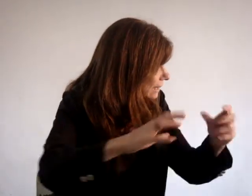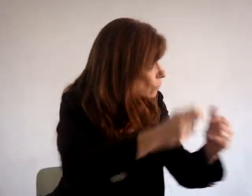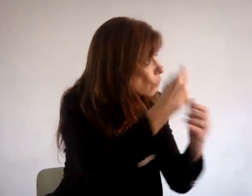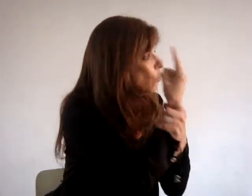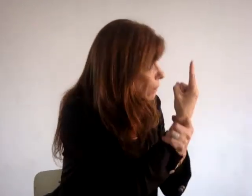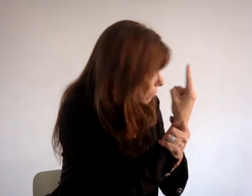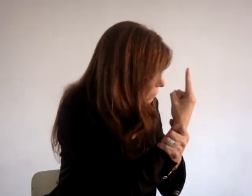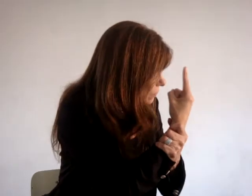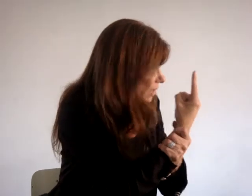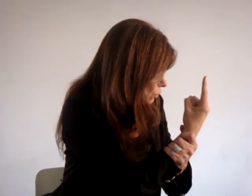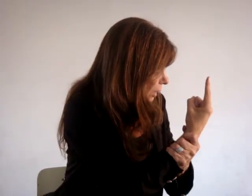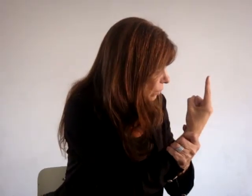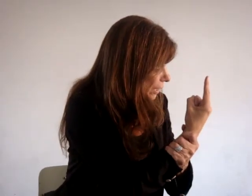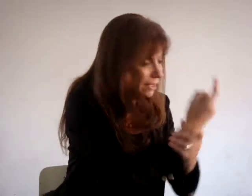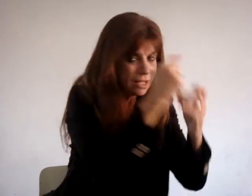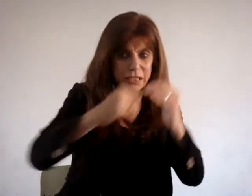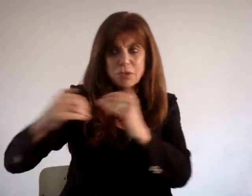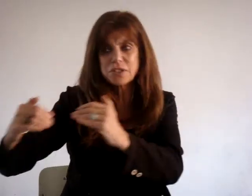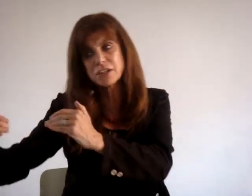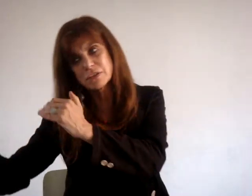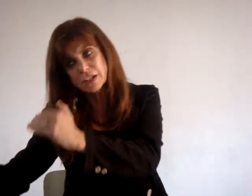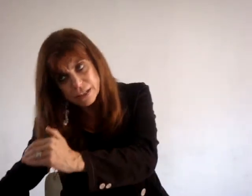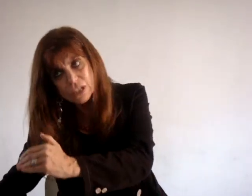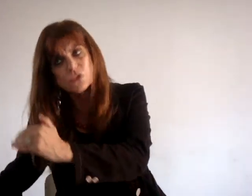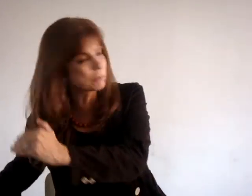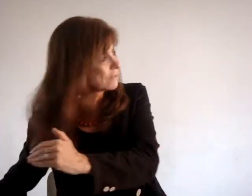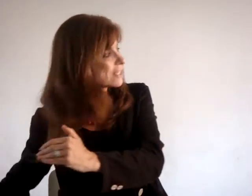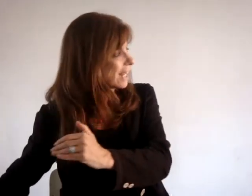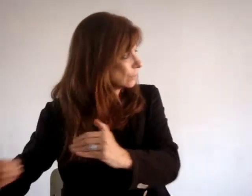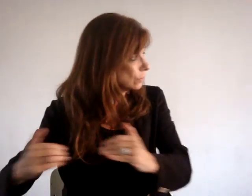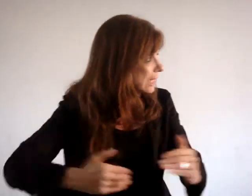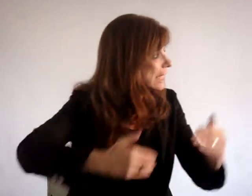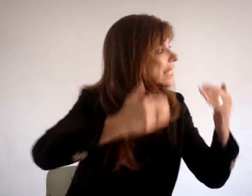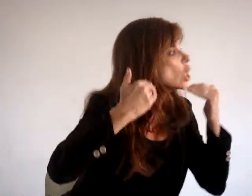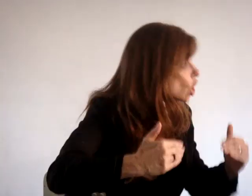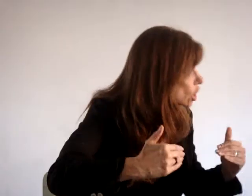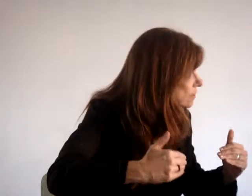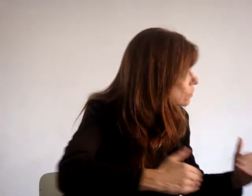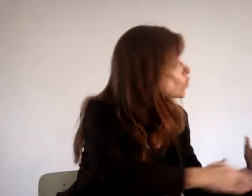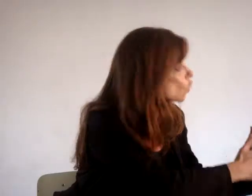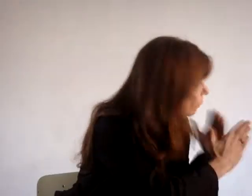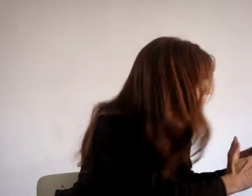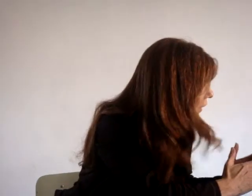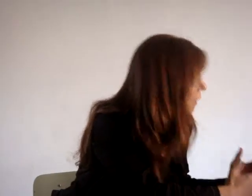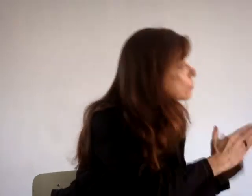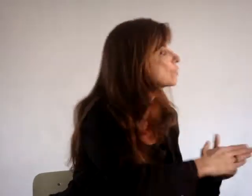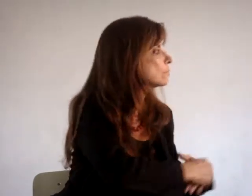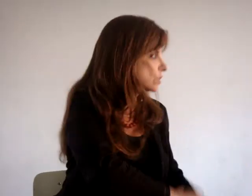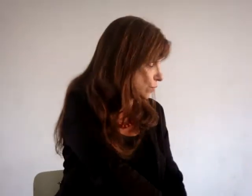Então, um cigarro de maconha, esse menino se transforma em viciado. E nós... Desculpa falar. Reproduzimos esse